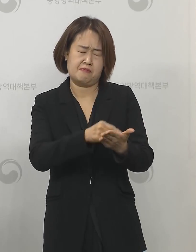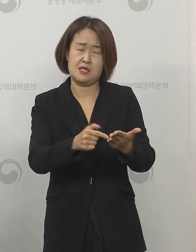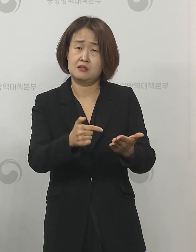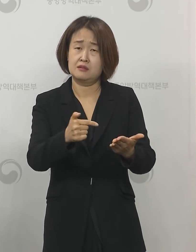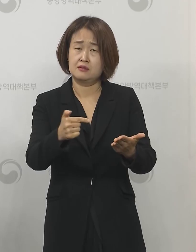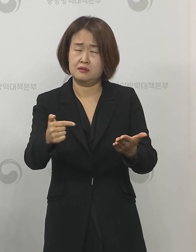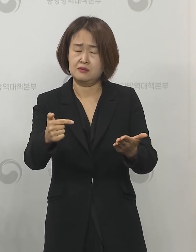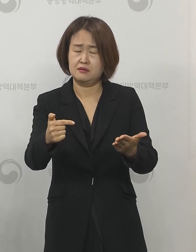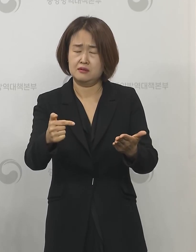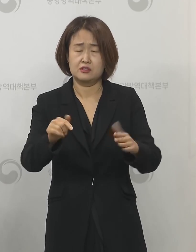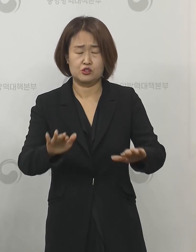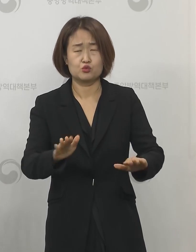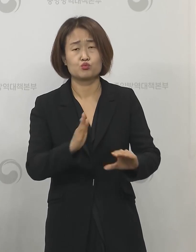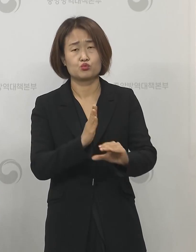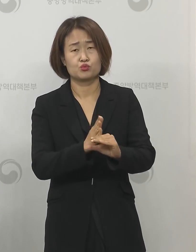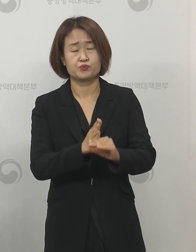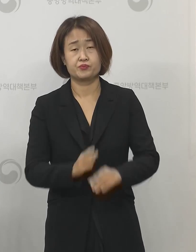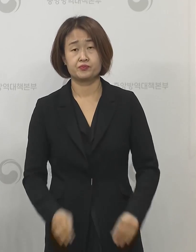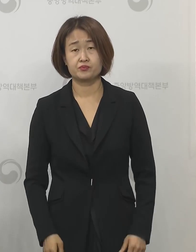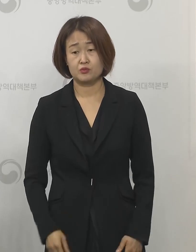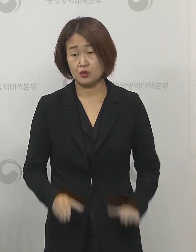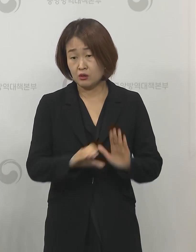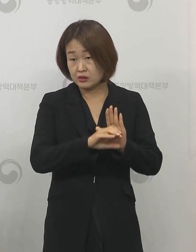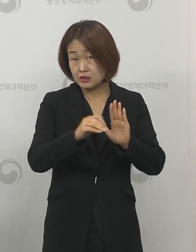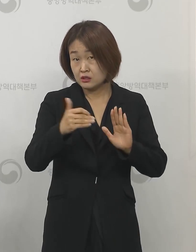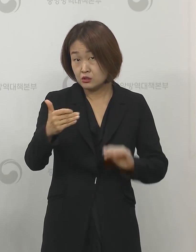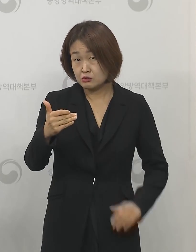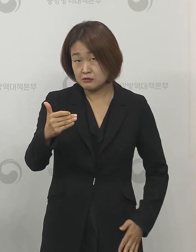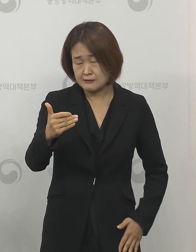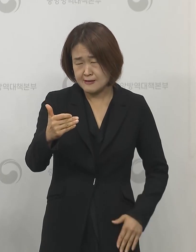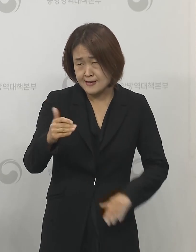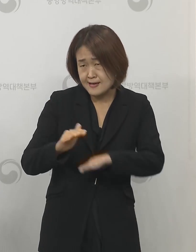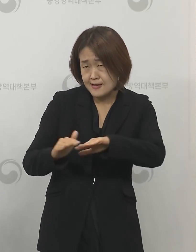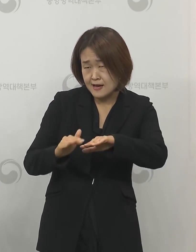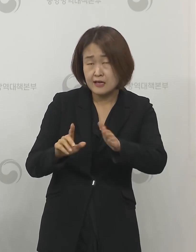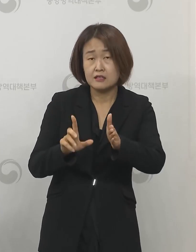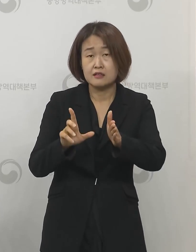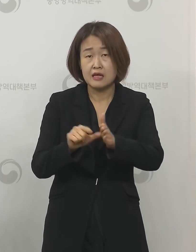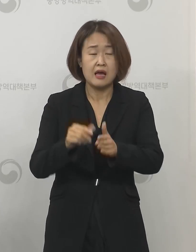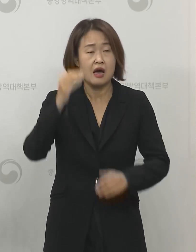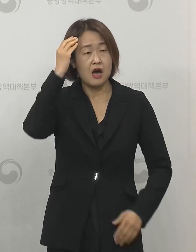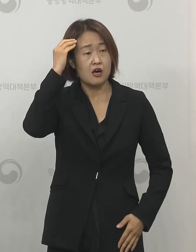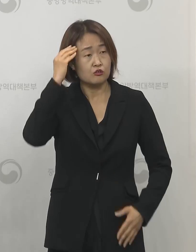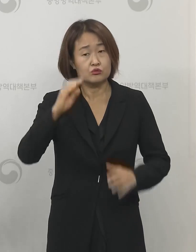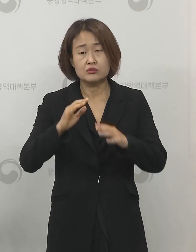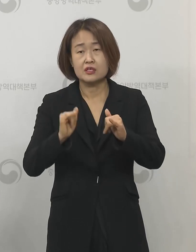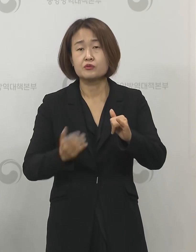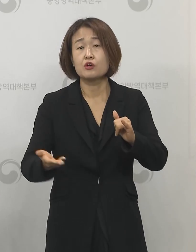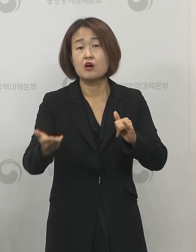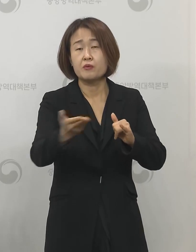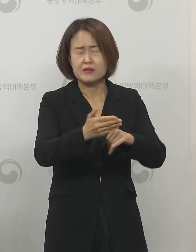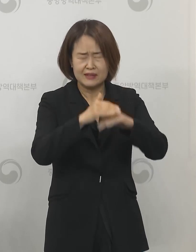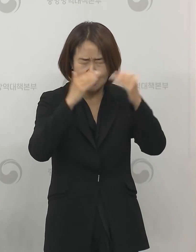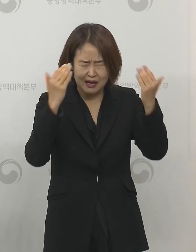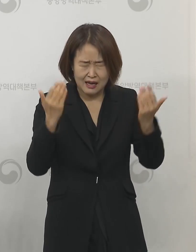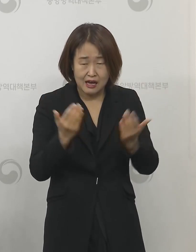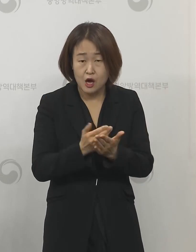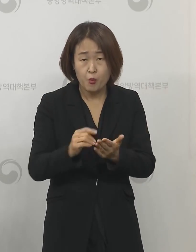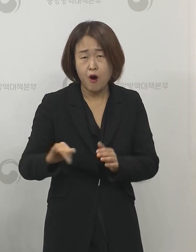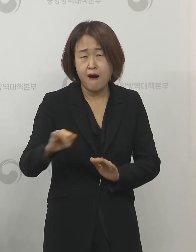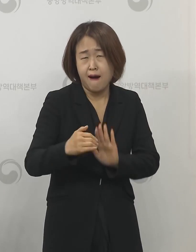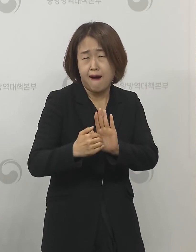나타나고 있습니다 코로나19를 대응함에 있어서 우리 사회 구성원 모두가 방역의 주체이고 또